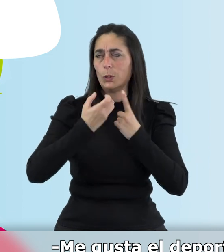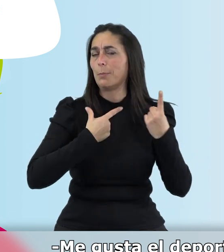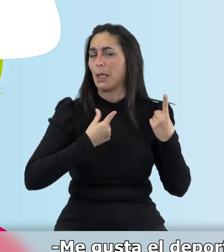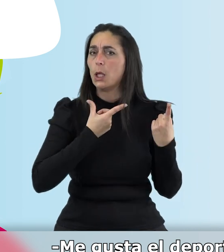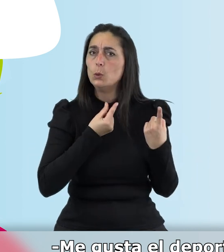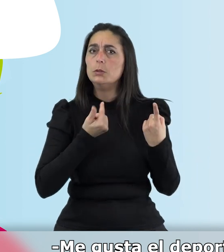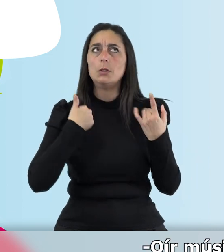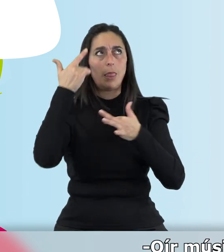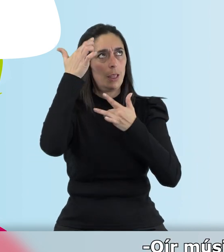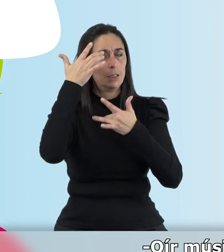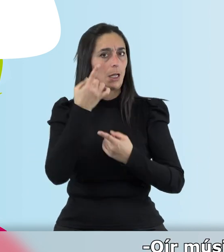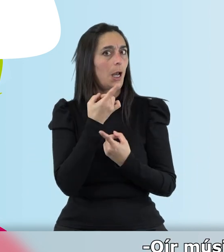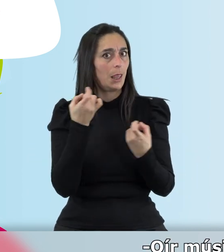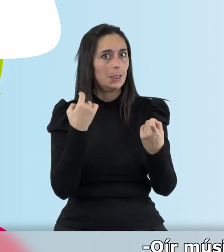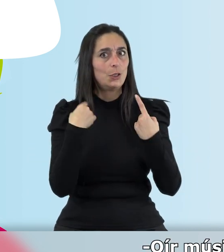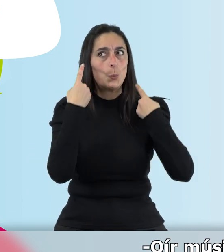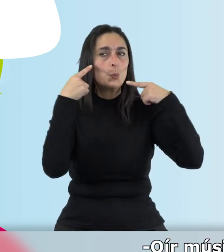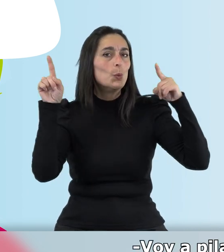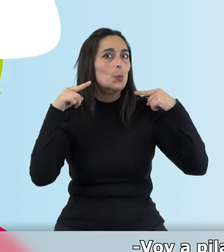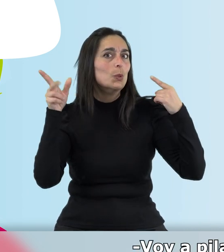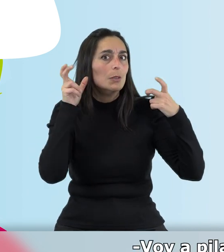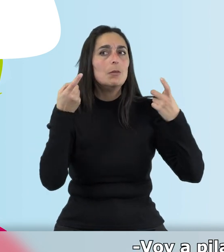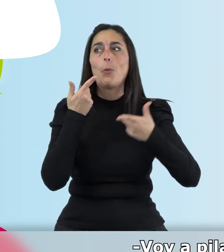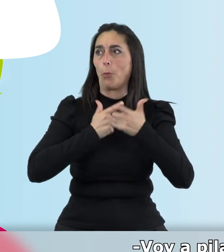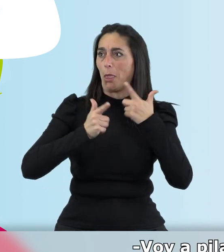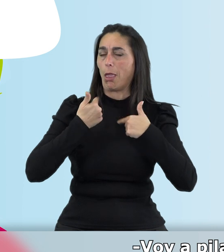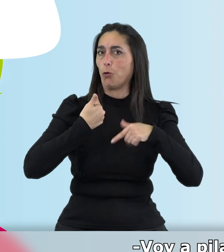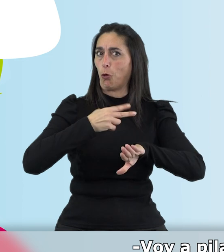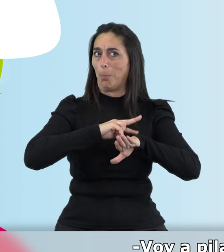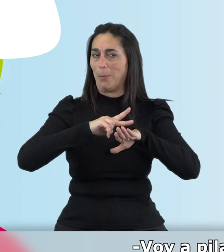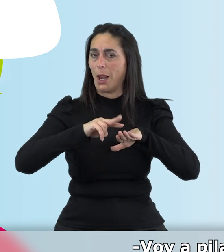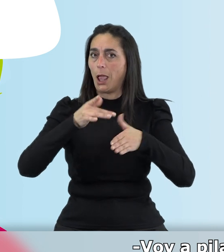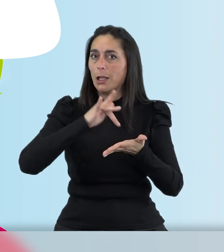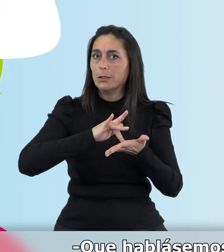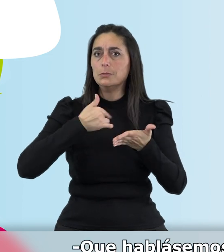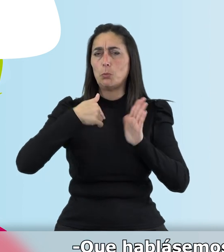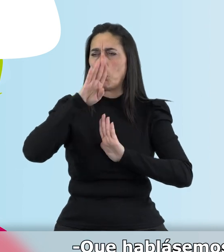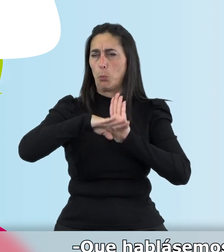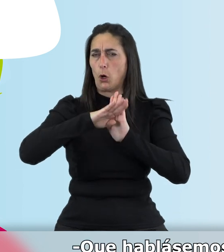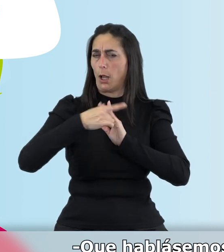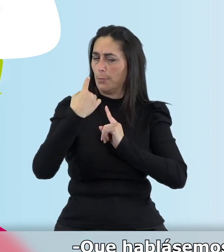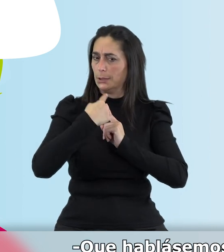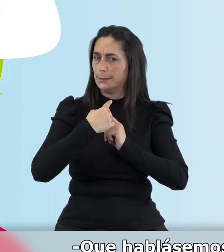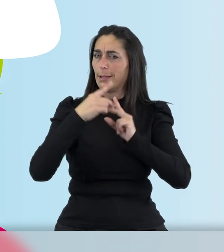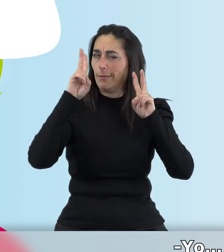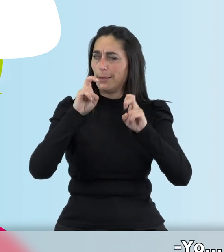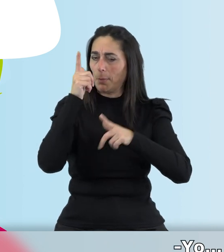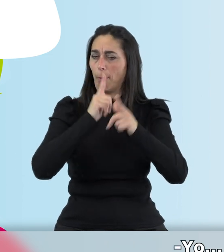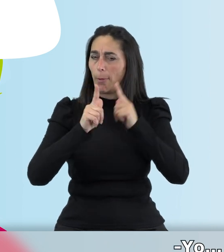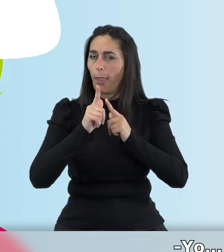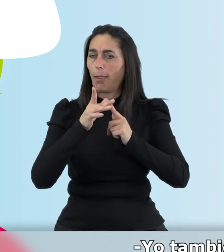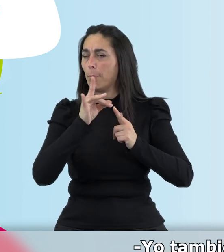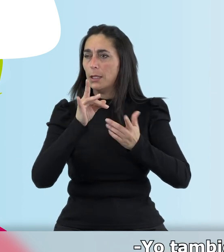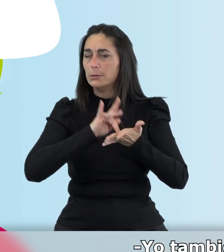Necesitamos mucho distraernos. Oír música. Viajar también. Voy a Pilates. Un programa que llegue a nosotros. Si hablásemos de viajes. Y